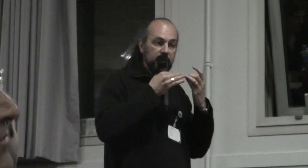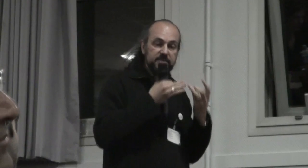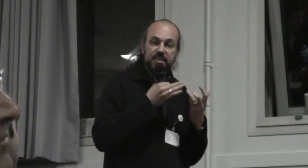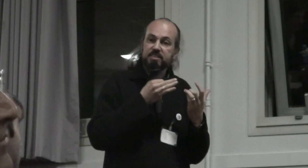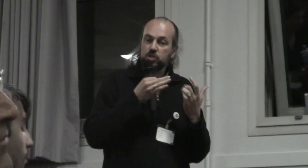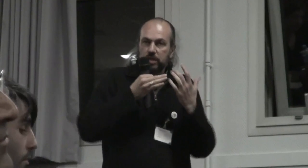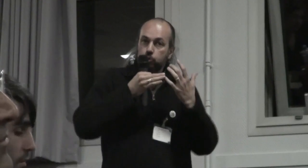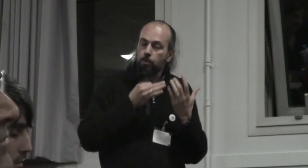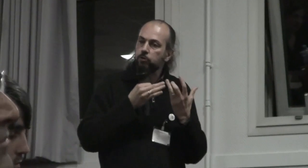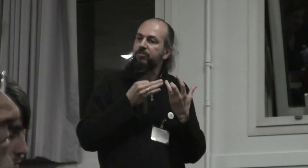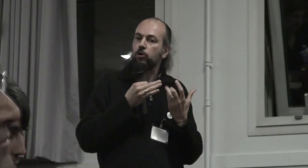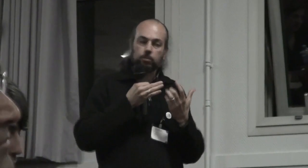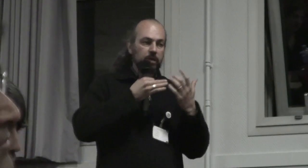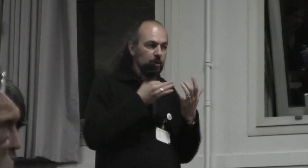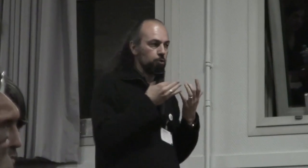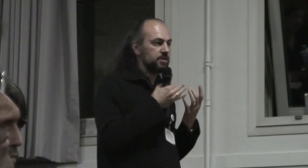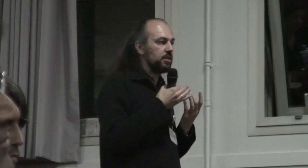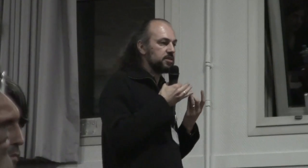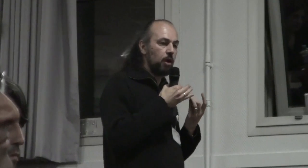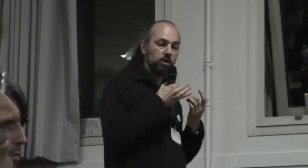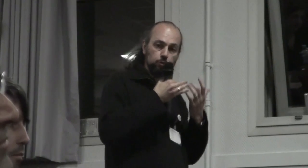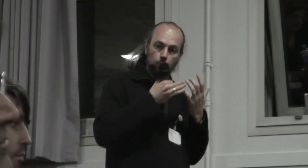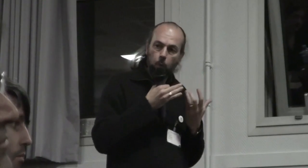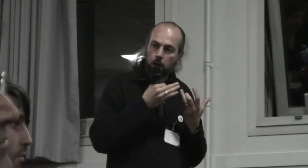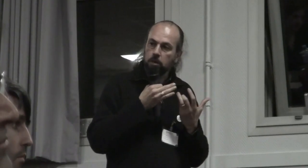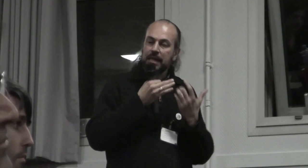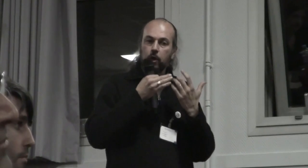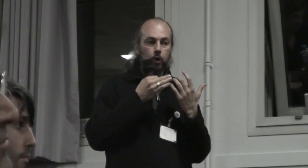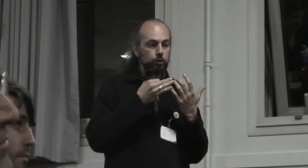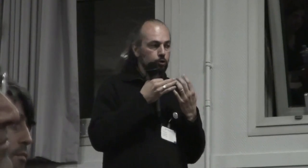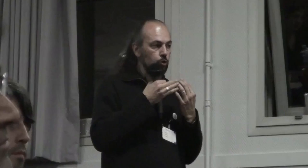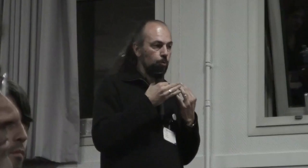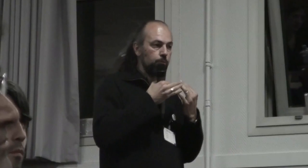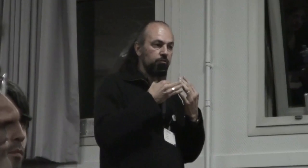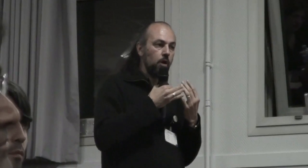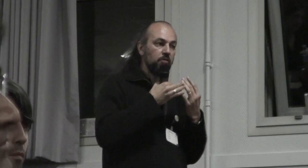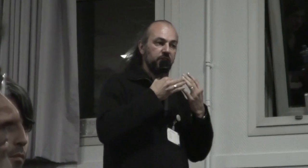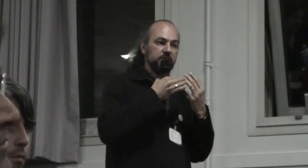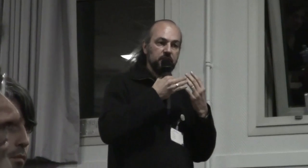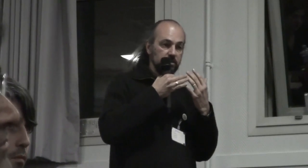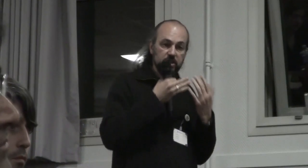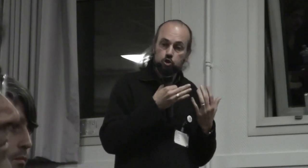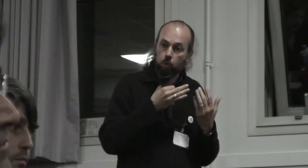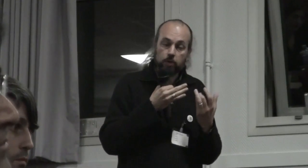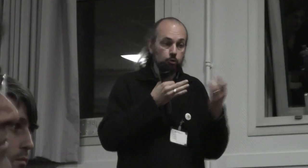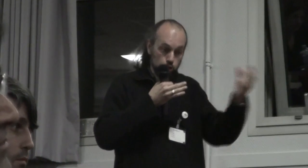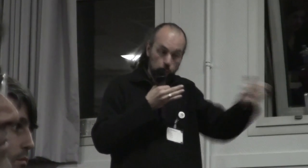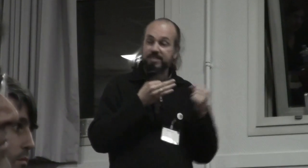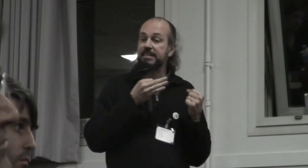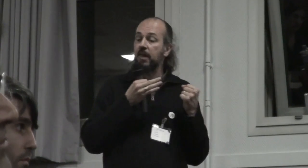ils exigent ils demandent fortement ils considèrent ça relève du droit de pouvoir faire des choix de choisir